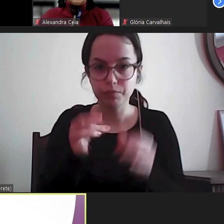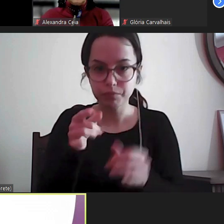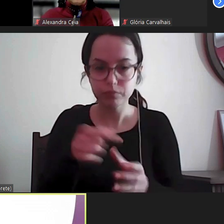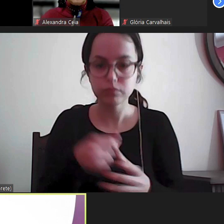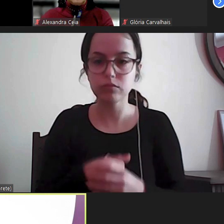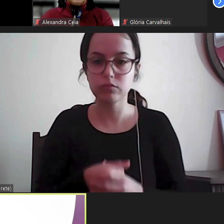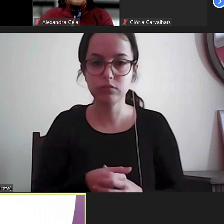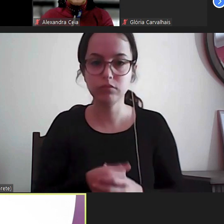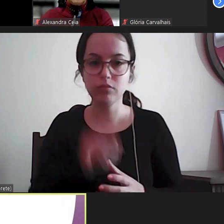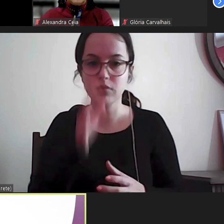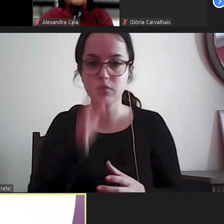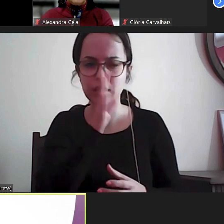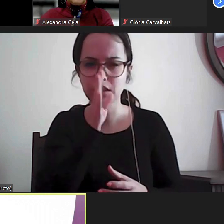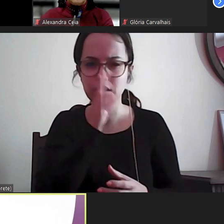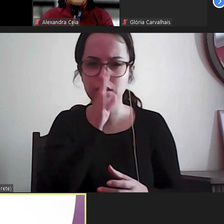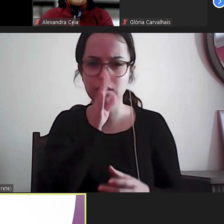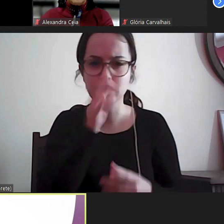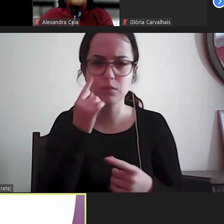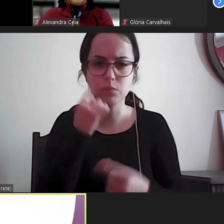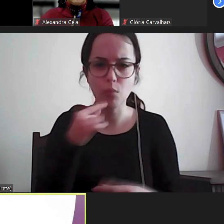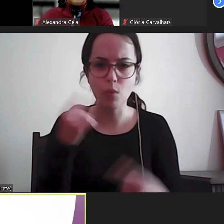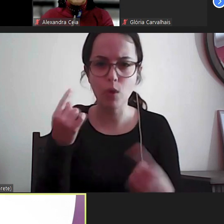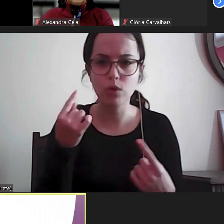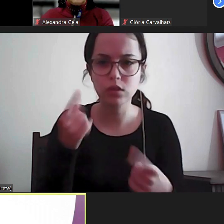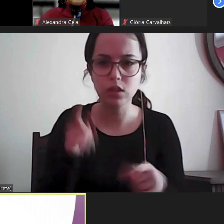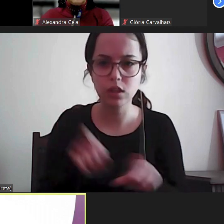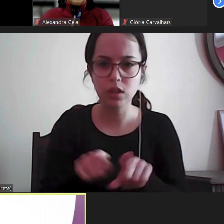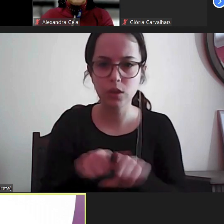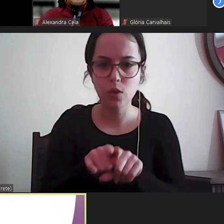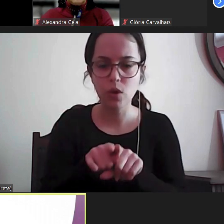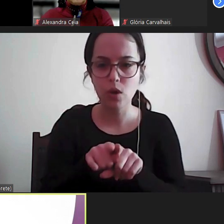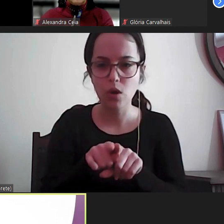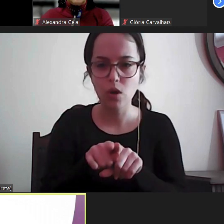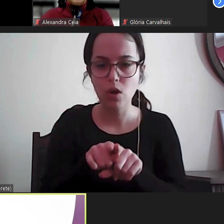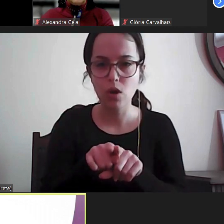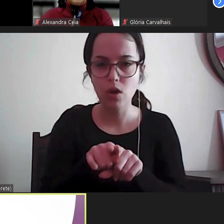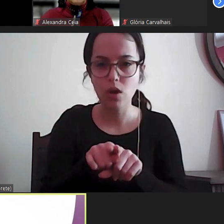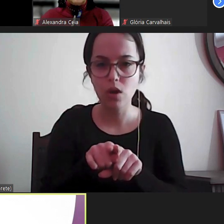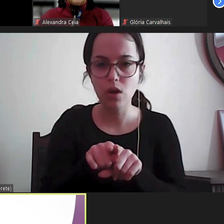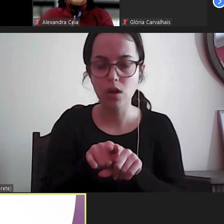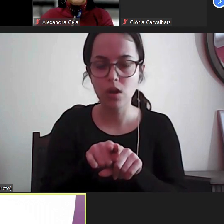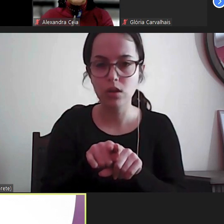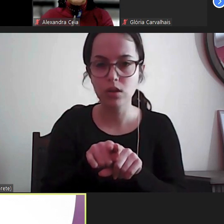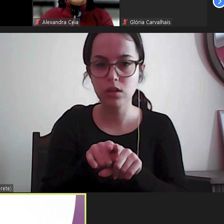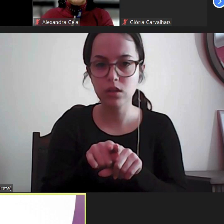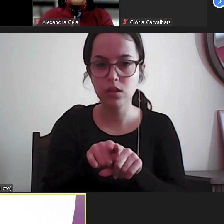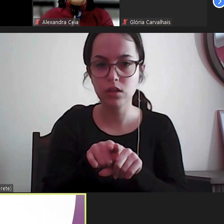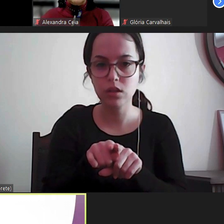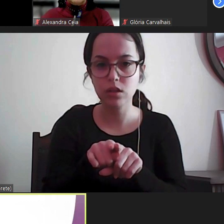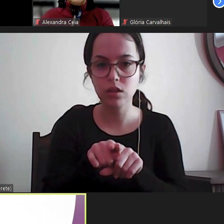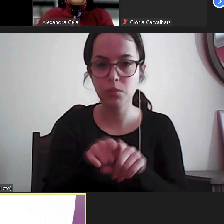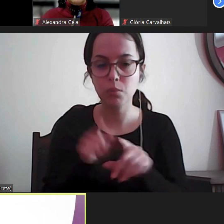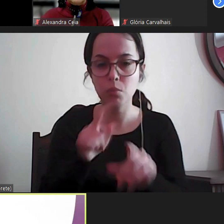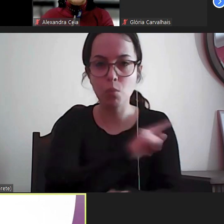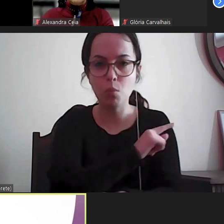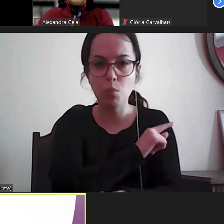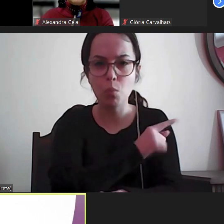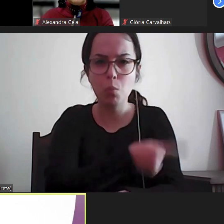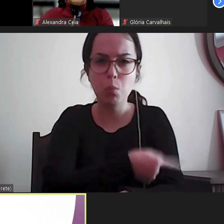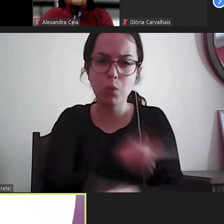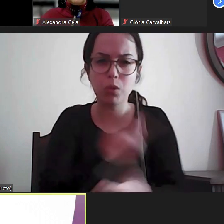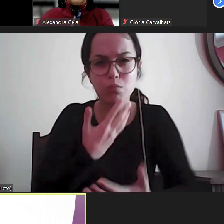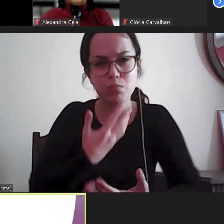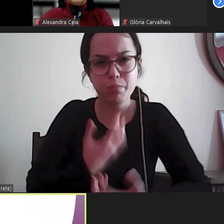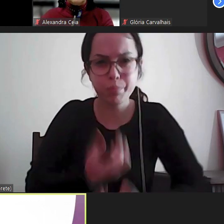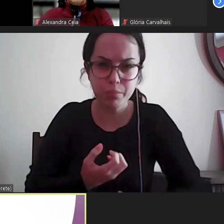se traduz numa se se traduz numa digamos num poder frustrado ou numa frustração